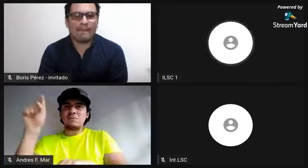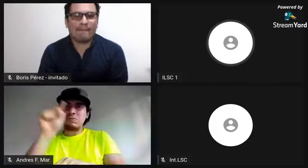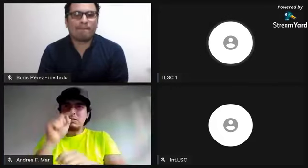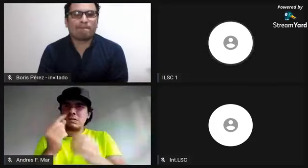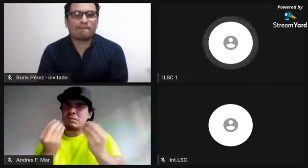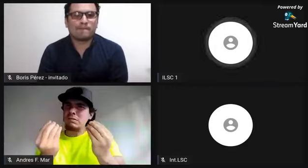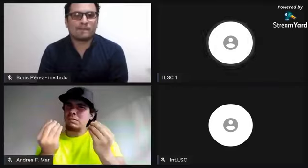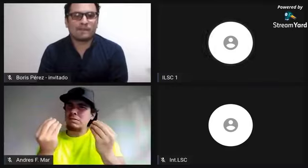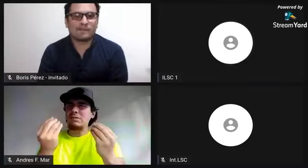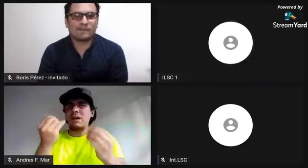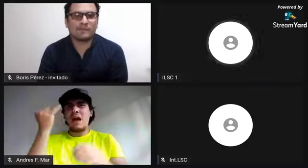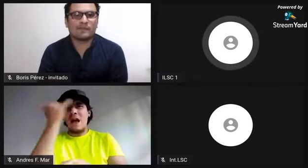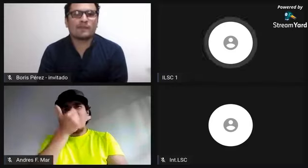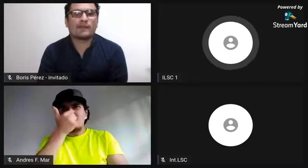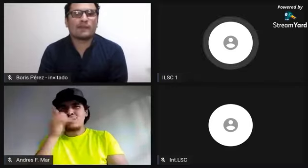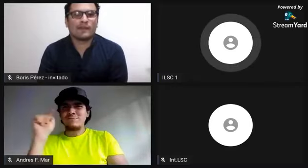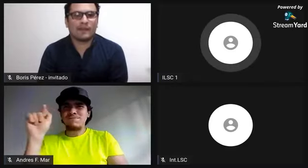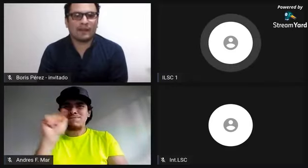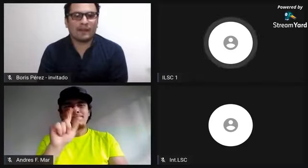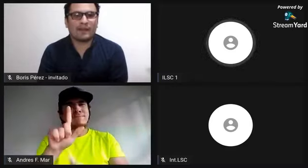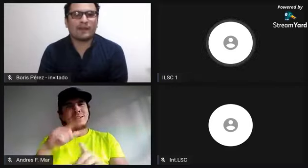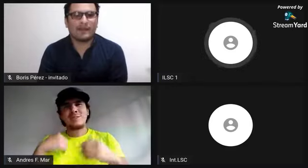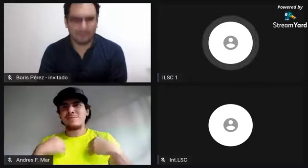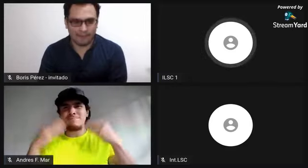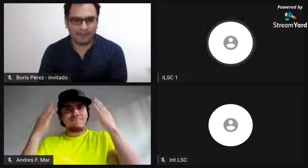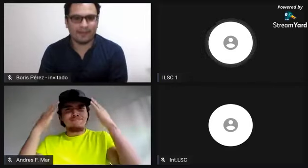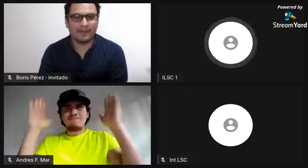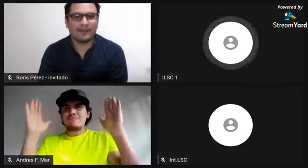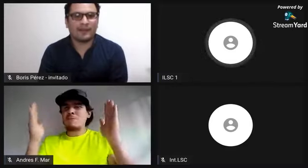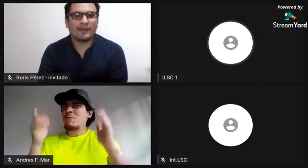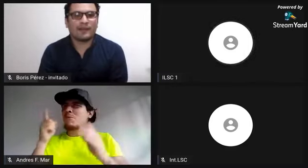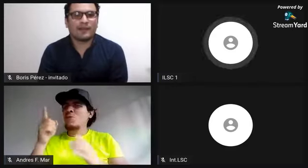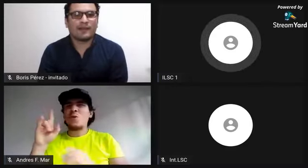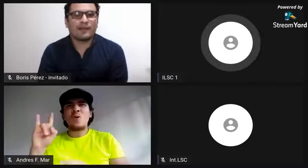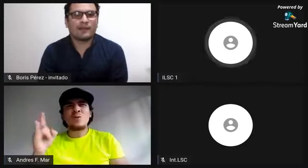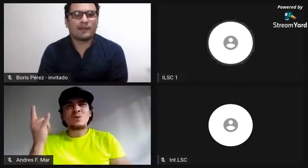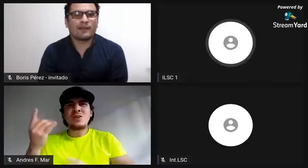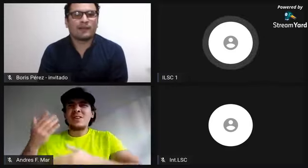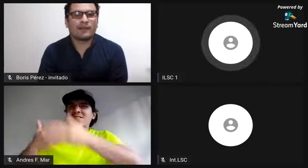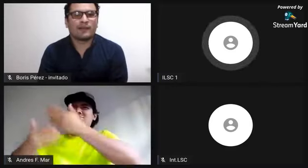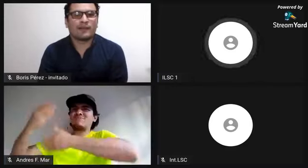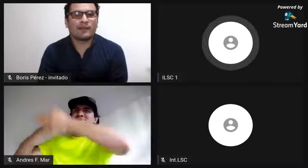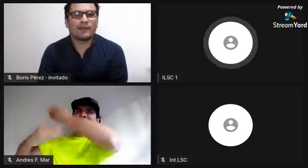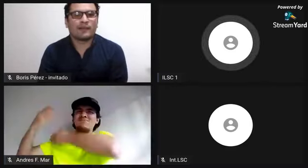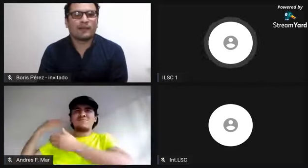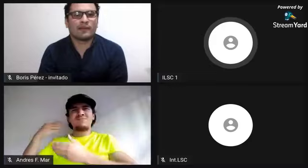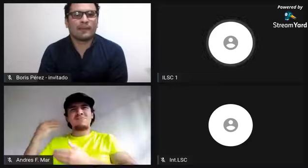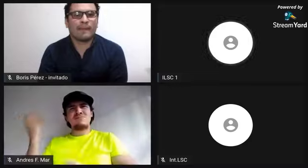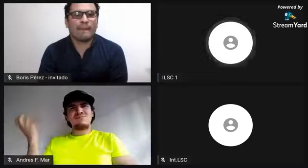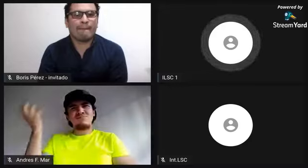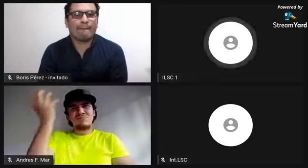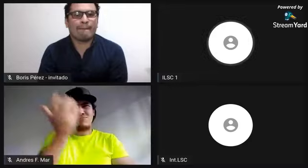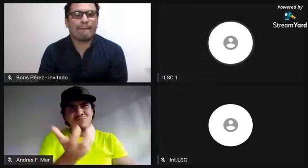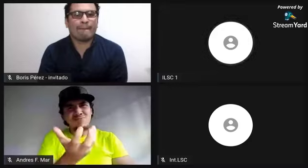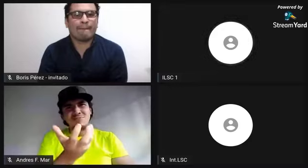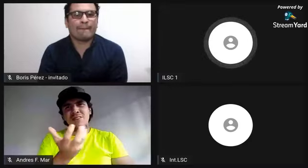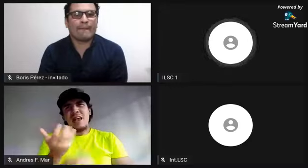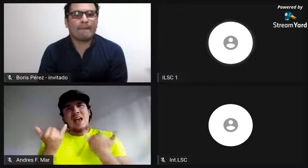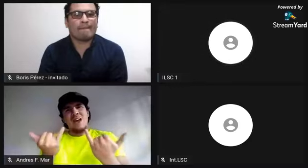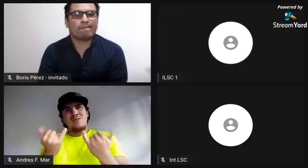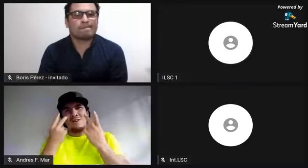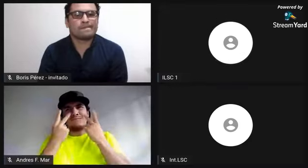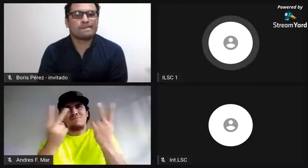de comunidades negras. En el Chocó también encontramos una demografía interesante de personas